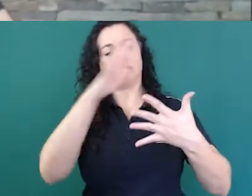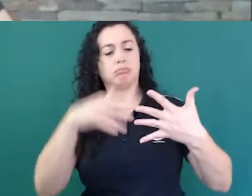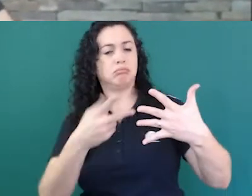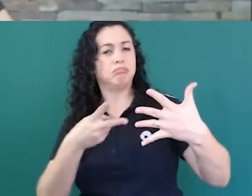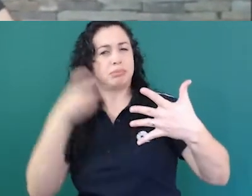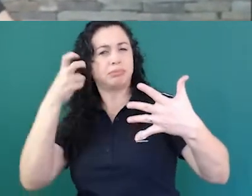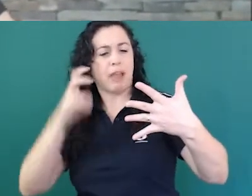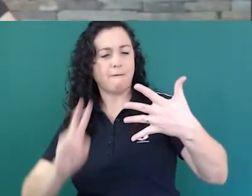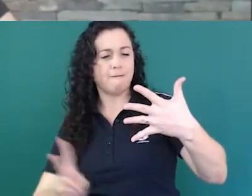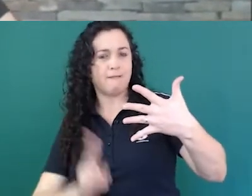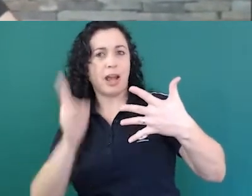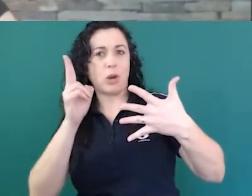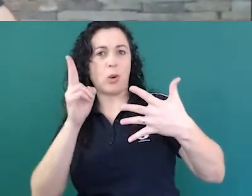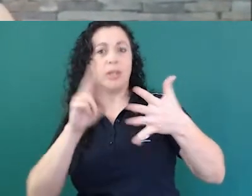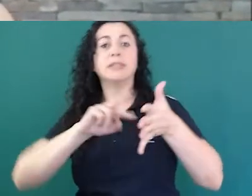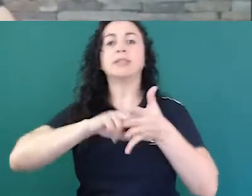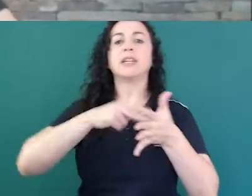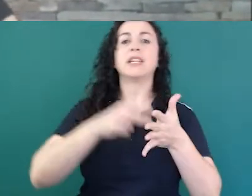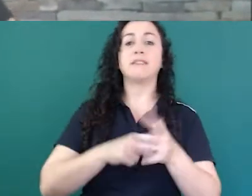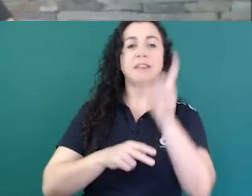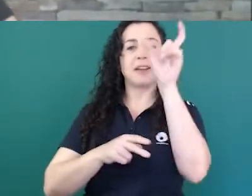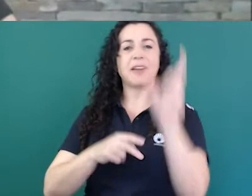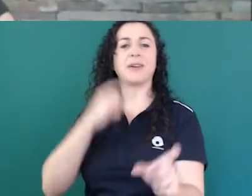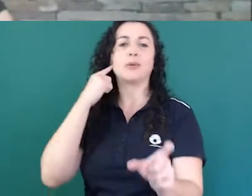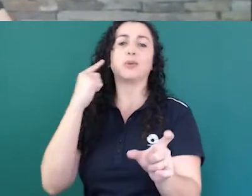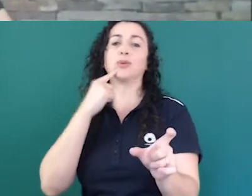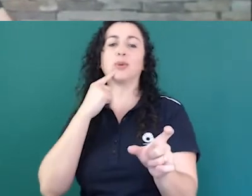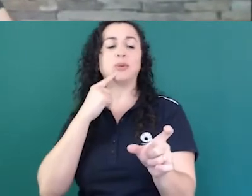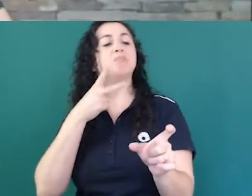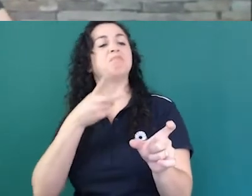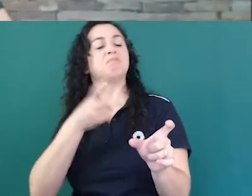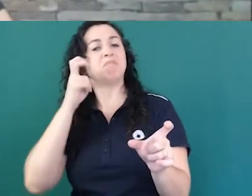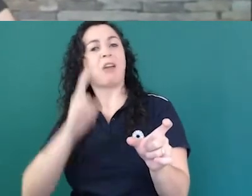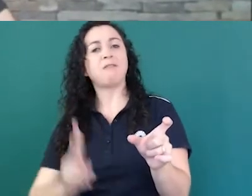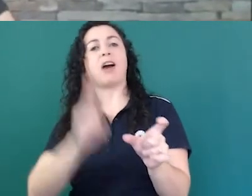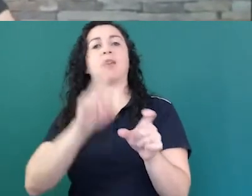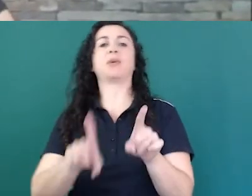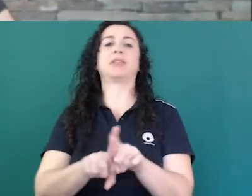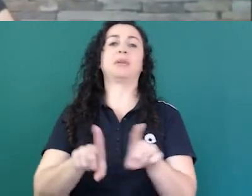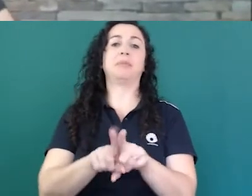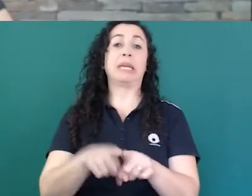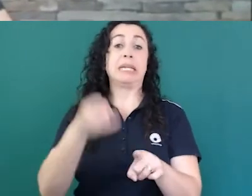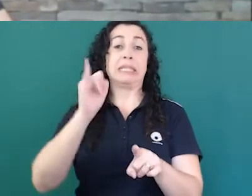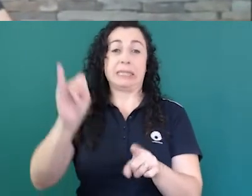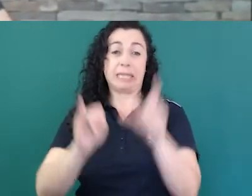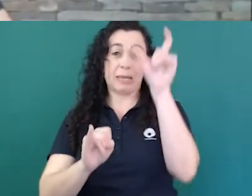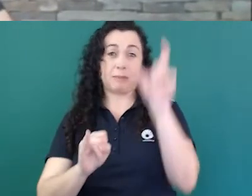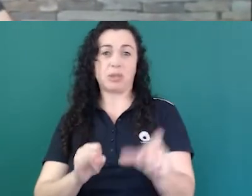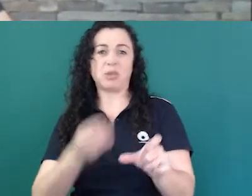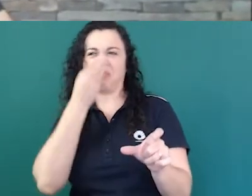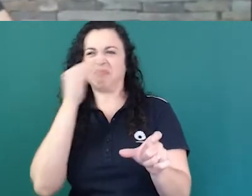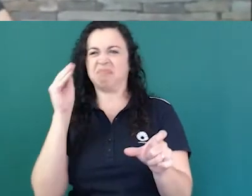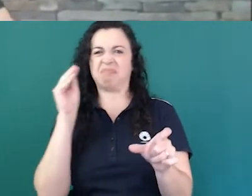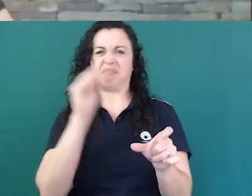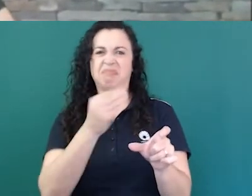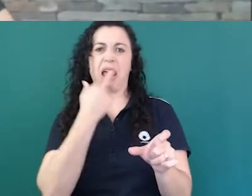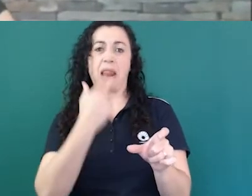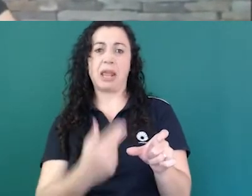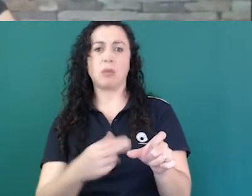e quando você desconsidera a língua do sujeito você também está desconsiderando aquele sujeito eu acho que a gente